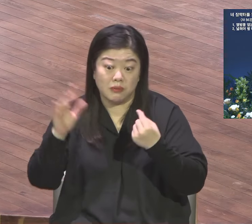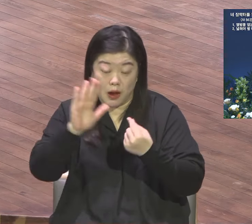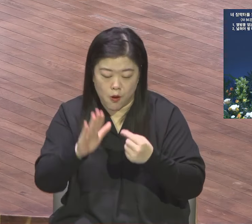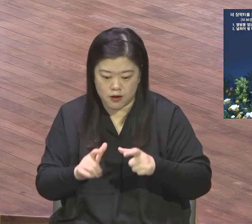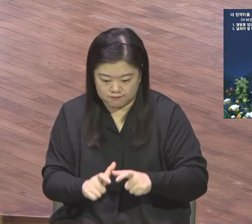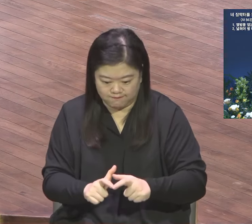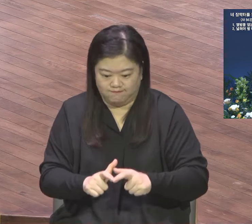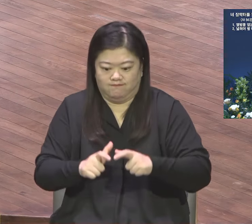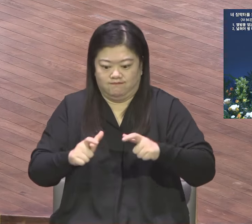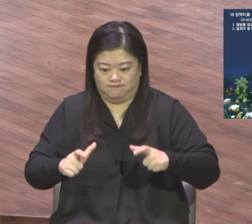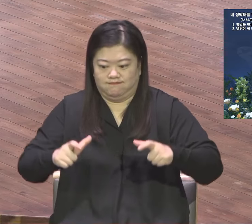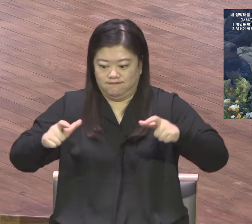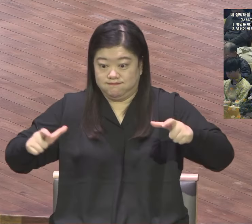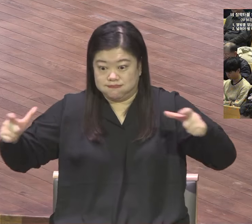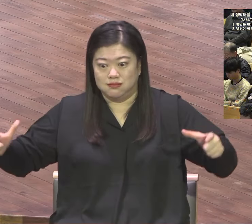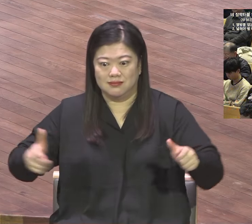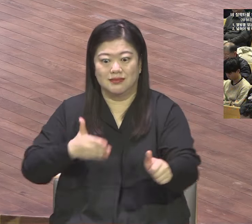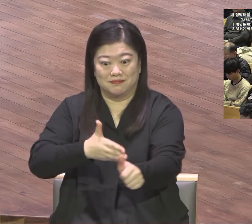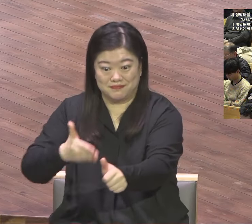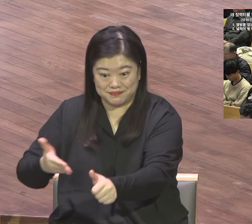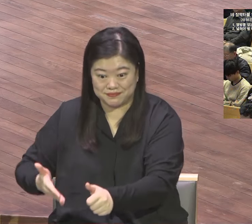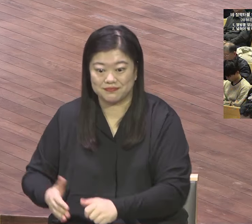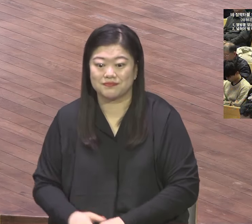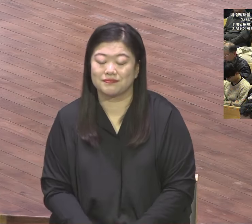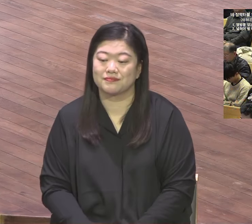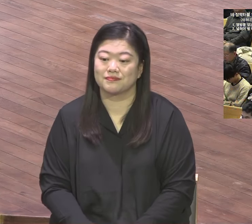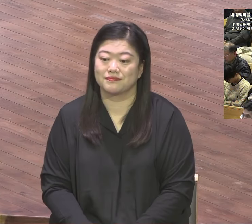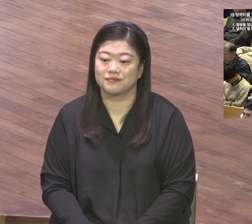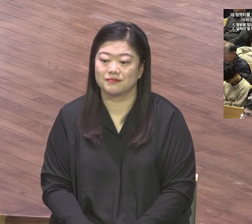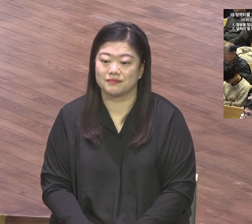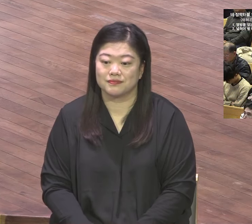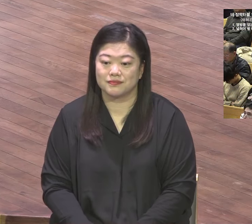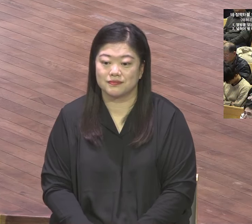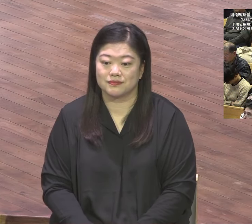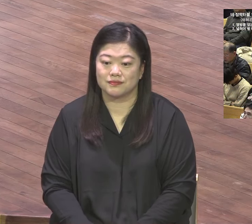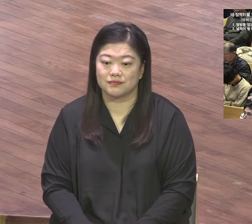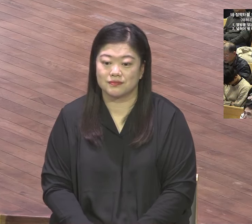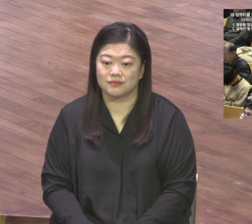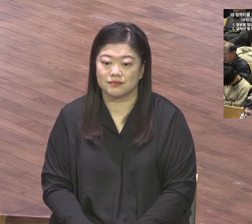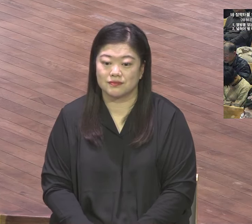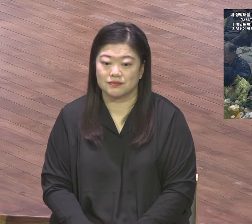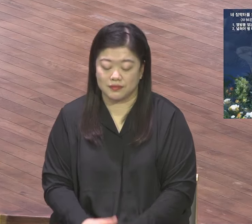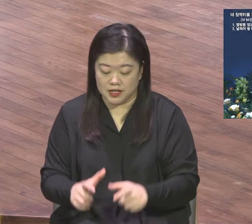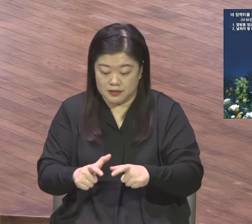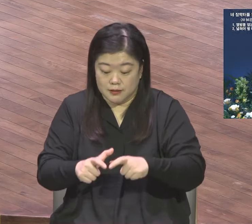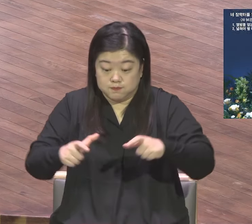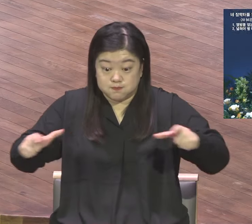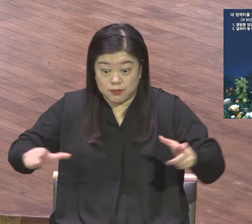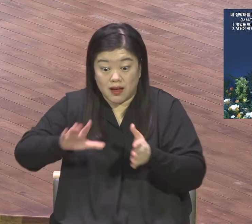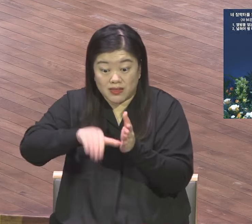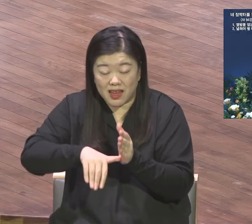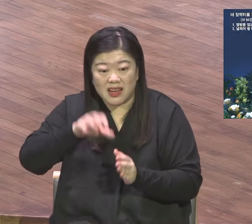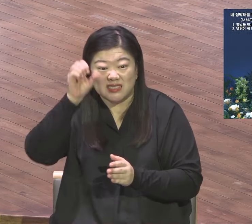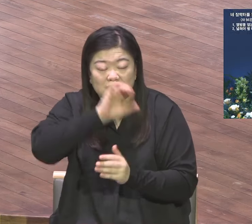되기를 바랍니다 무엇보다도 그 바탕에는 삶 오직의 정확한 언약이 있어야 돼요